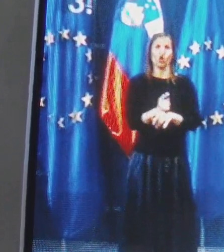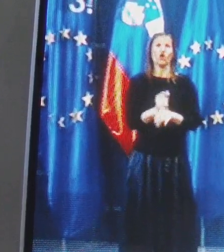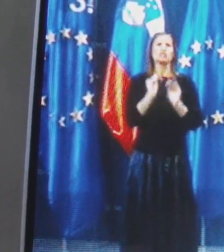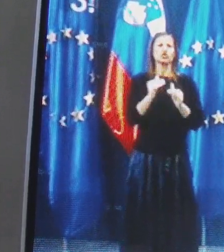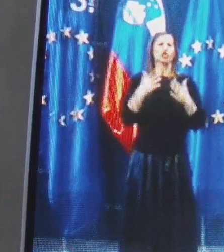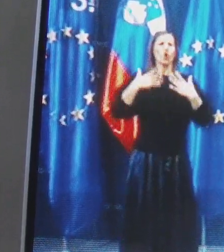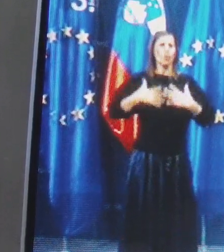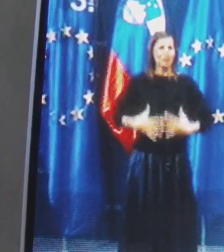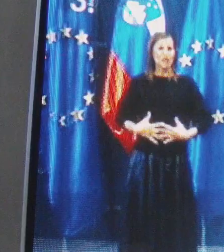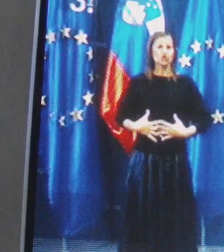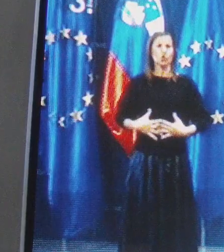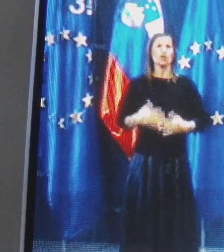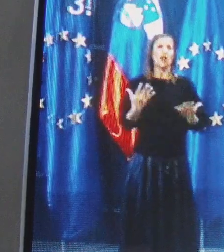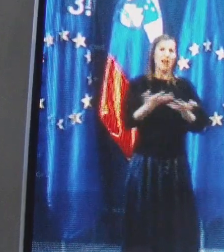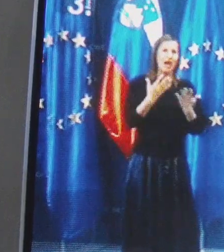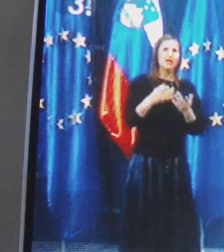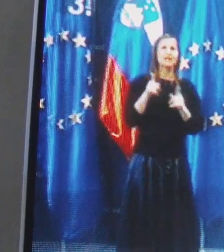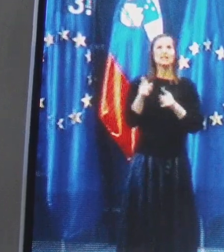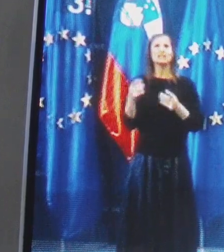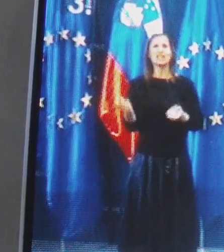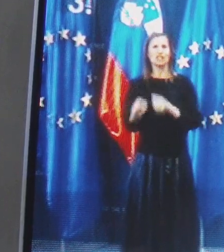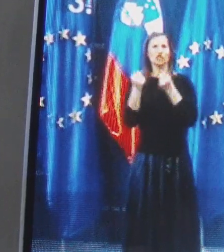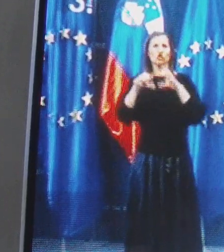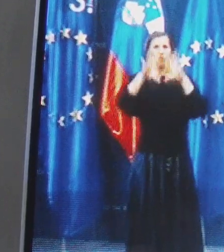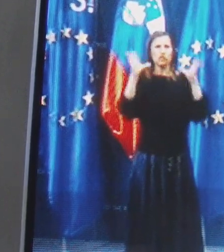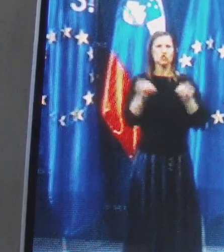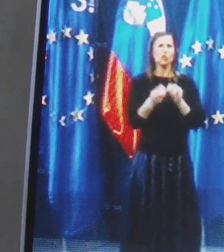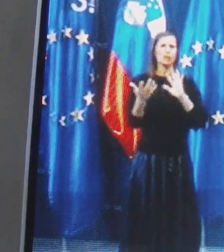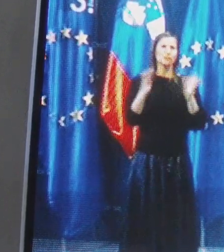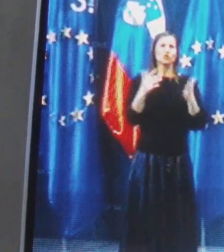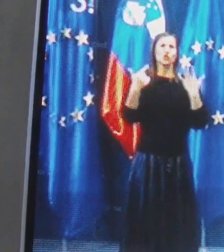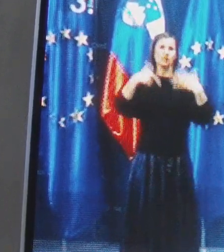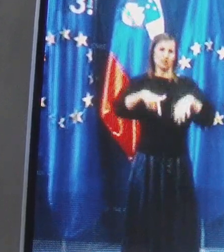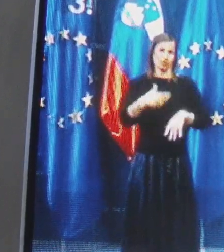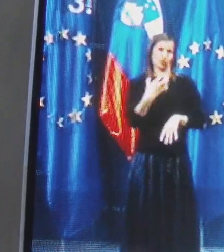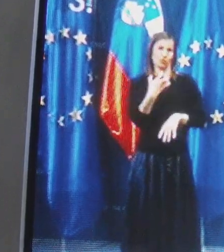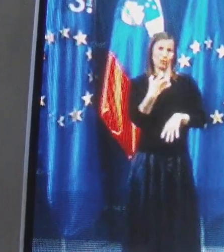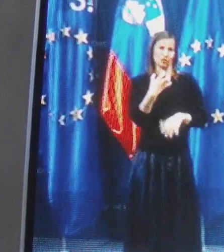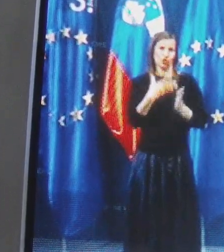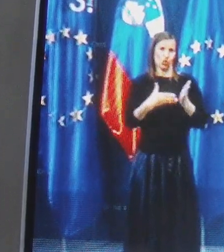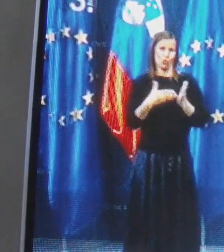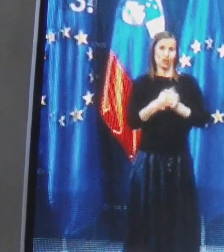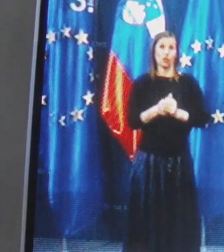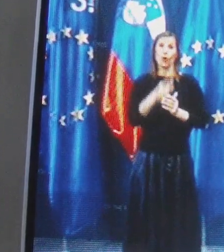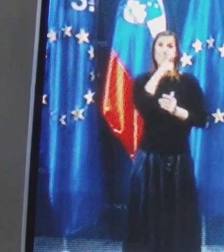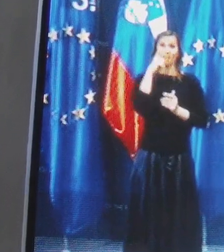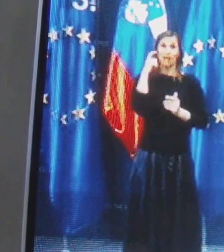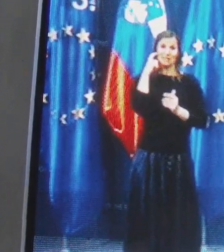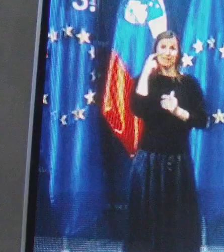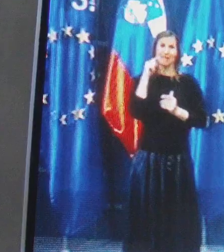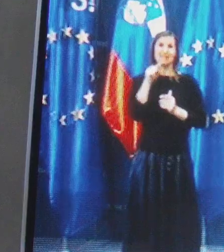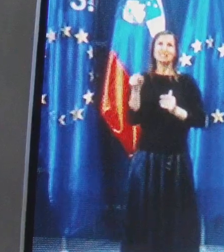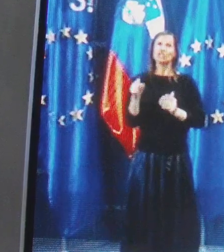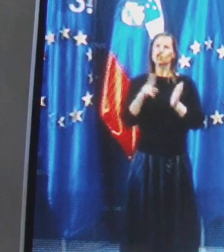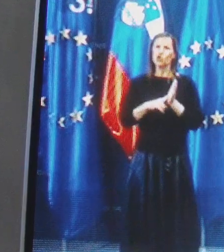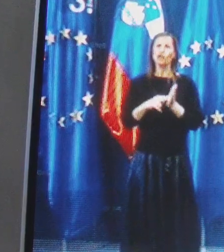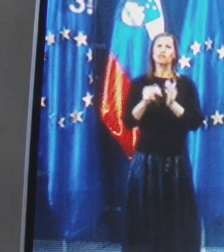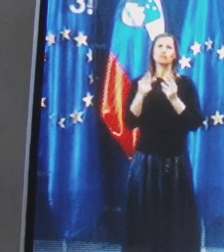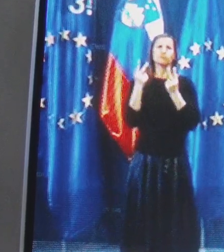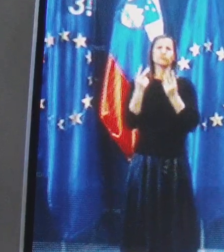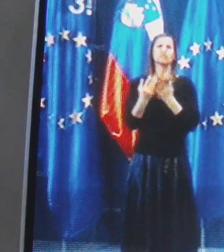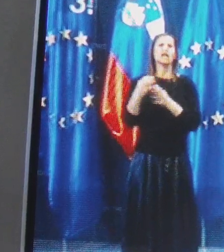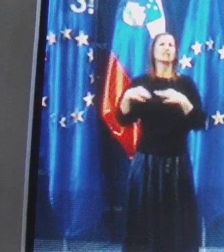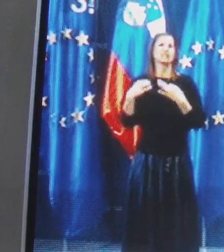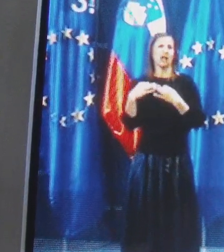kominezoni tako lahki kot tisti težji, vse skupaj, dobrih 7500 maske, tiste, ki so res za zdravstvo